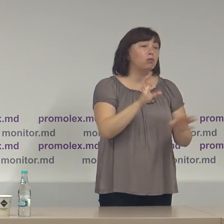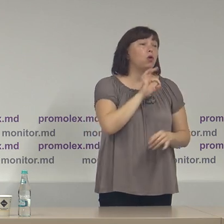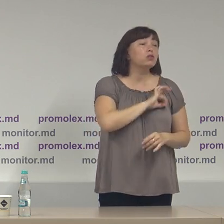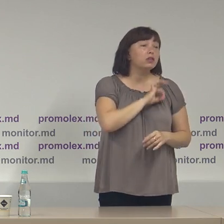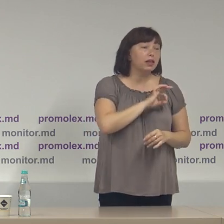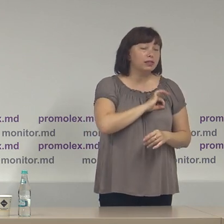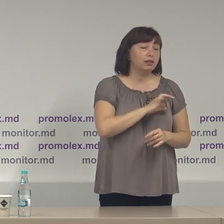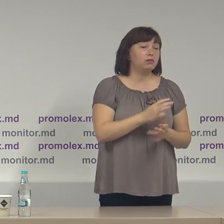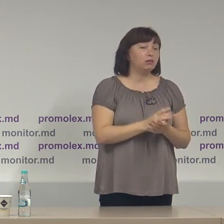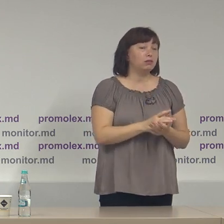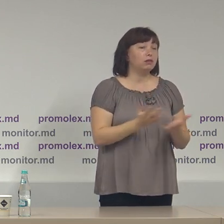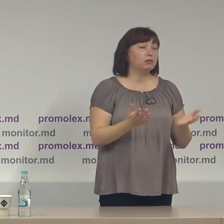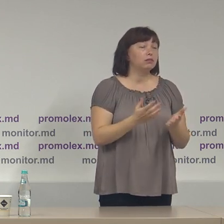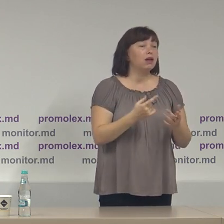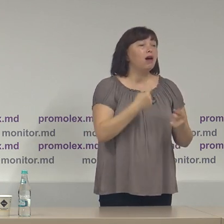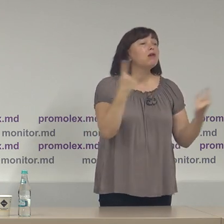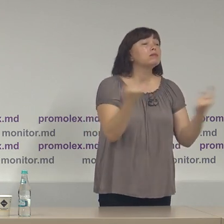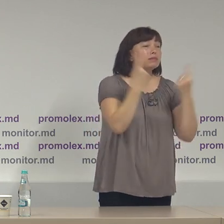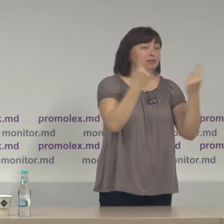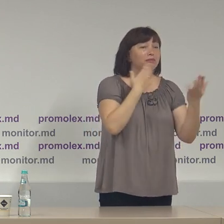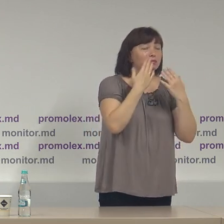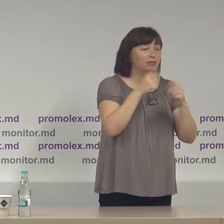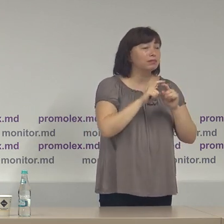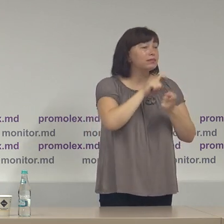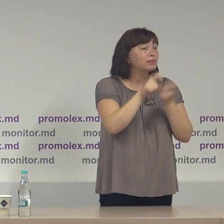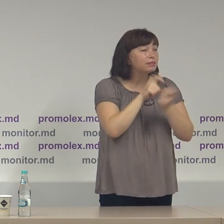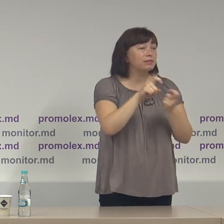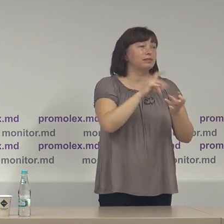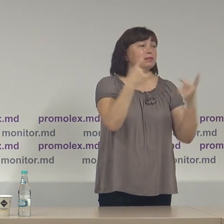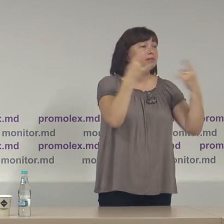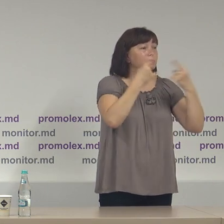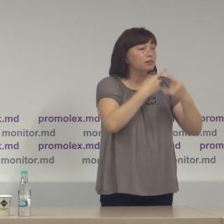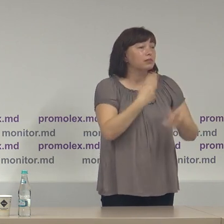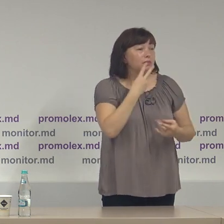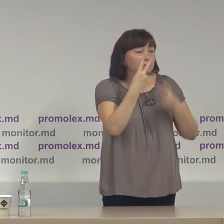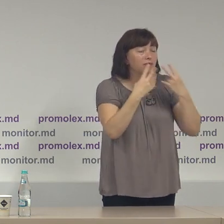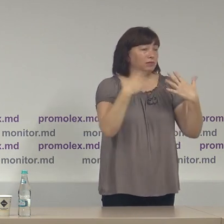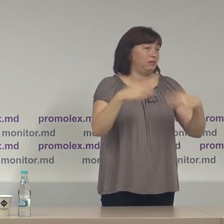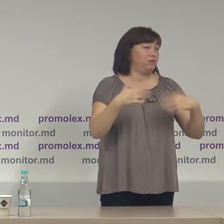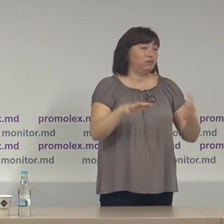resursele clasice de comunicare adică mass media și